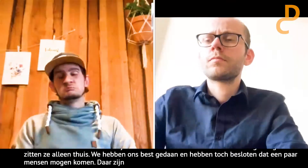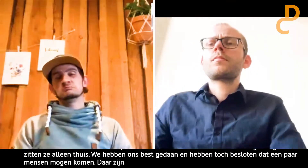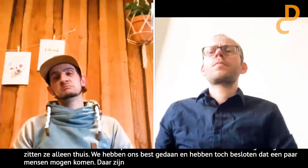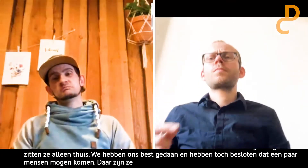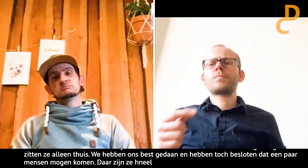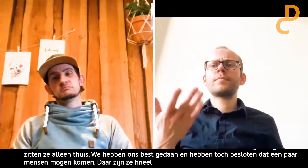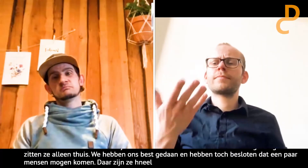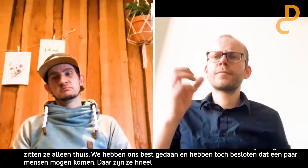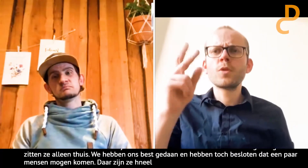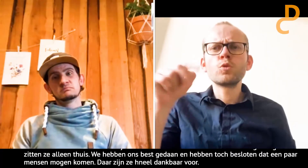verder gaat gebeuren.